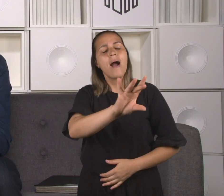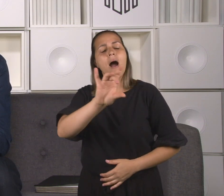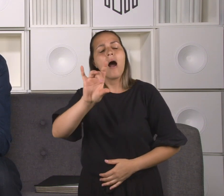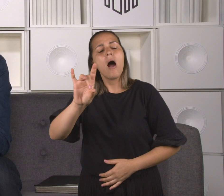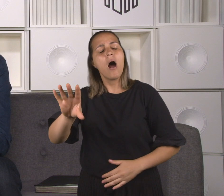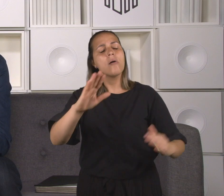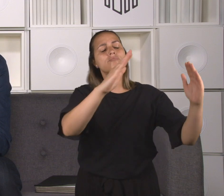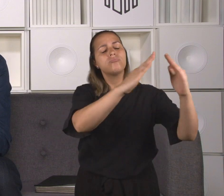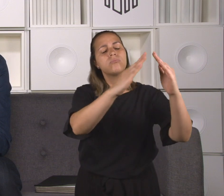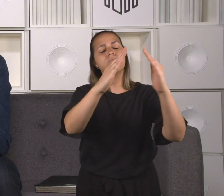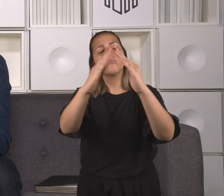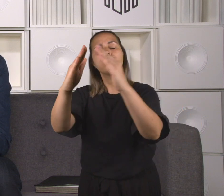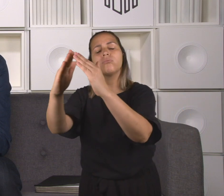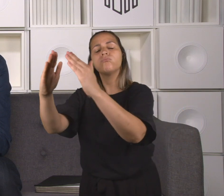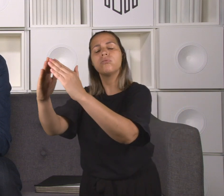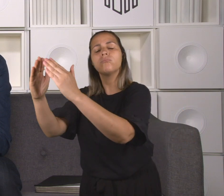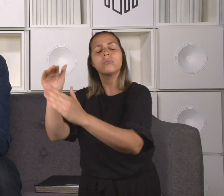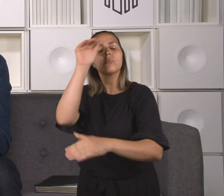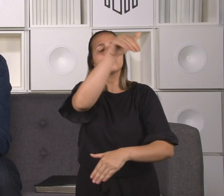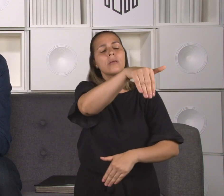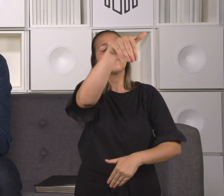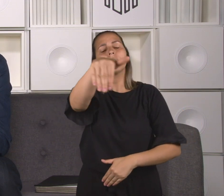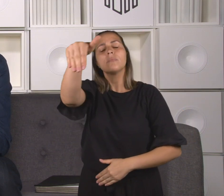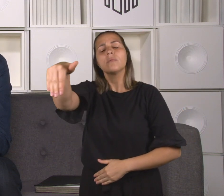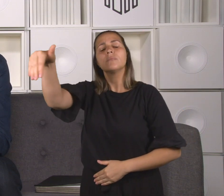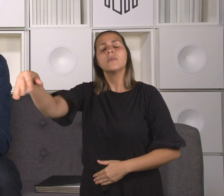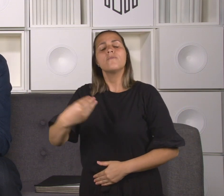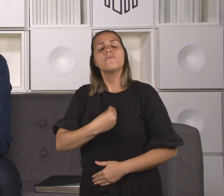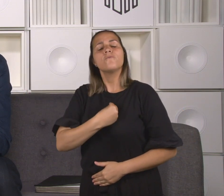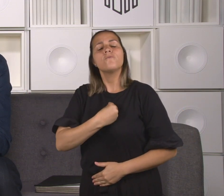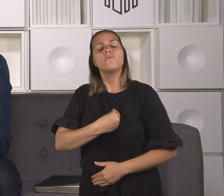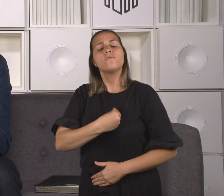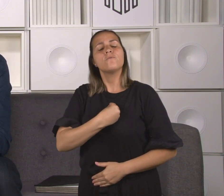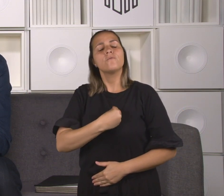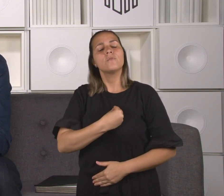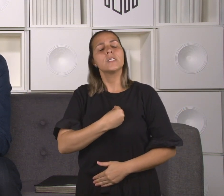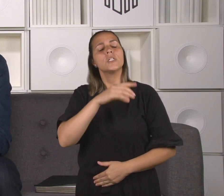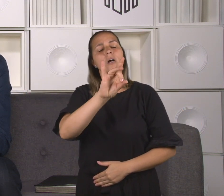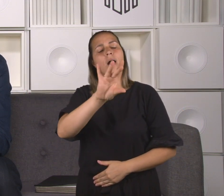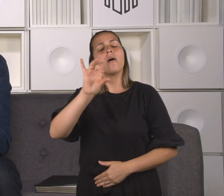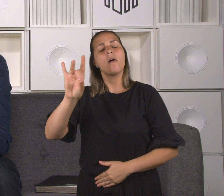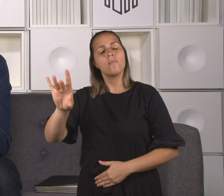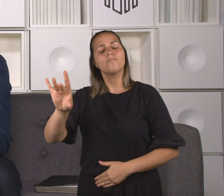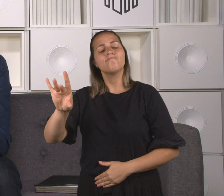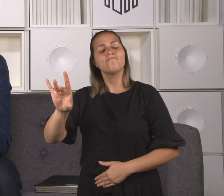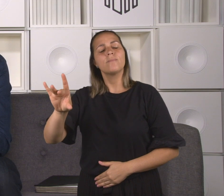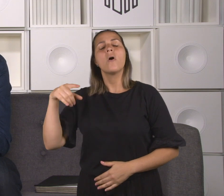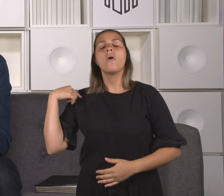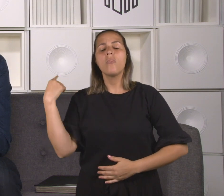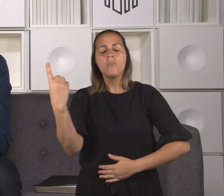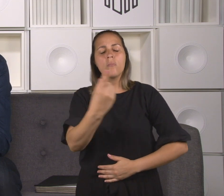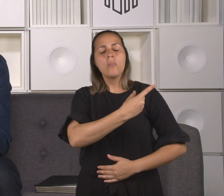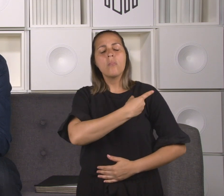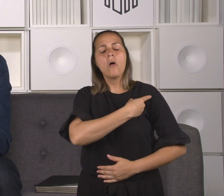cada uma das rodas de conversa, para todos nós. Que o toque amoroso da Tua mão